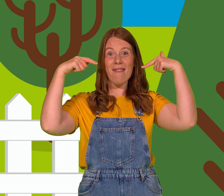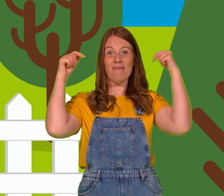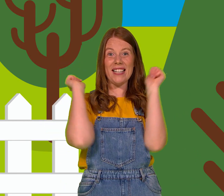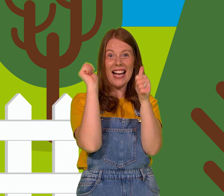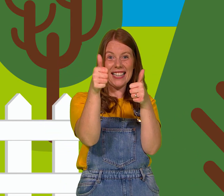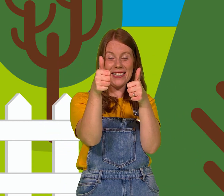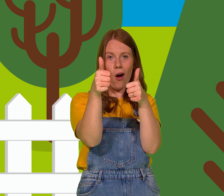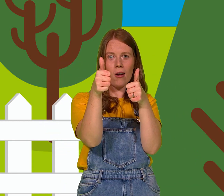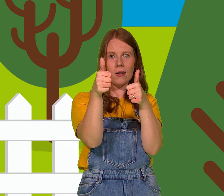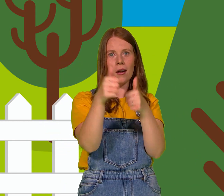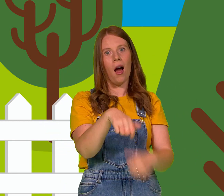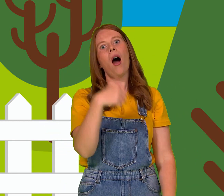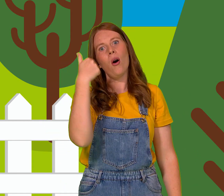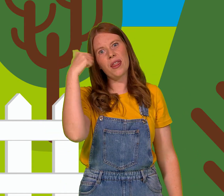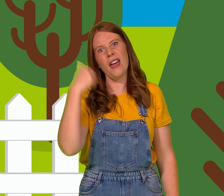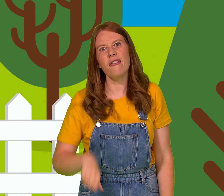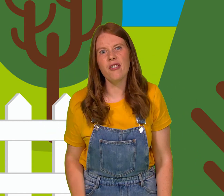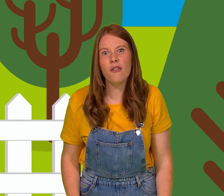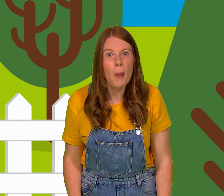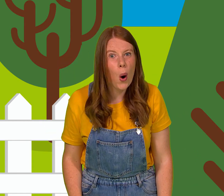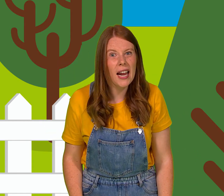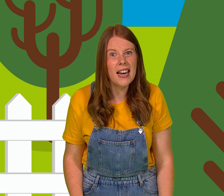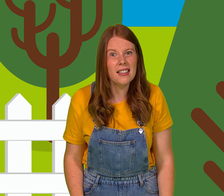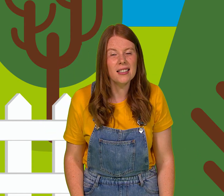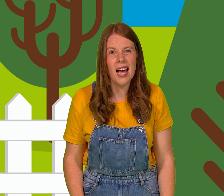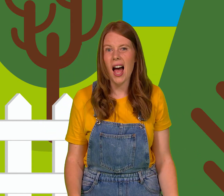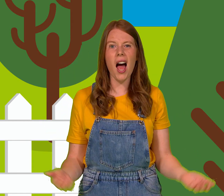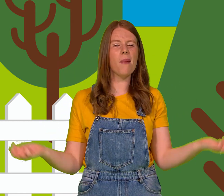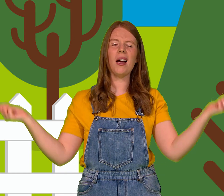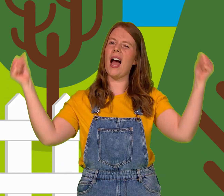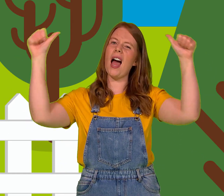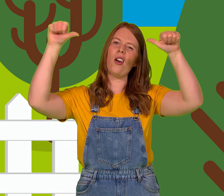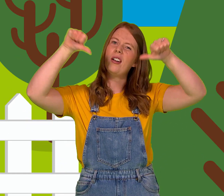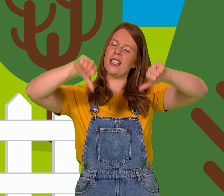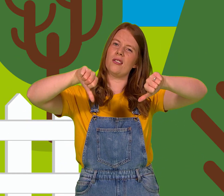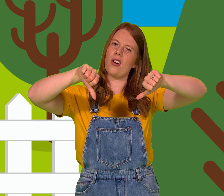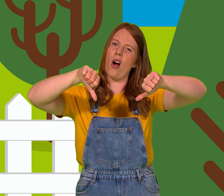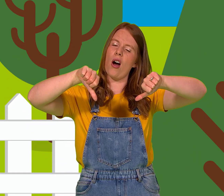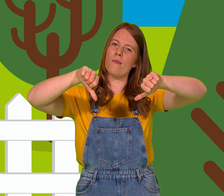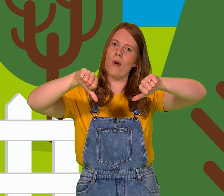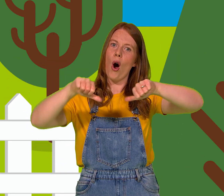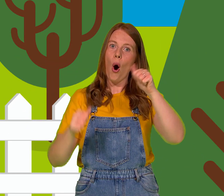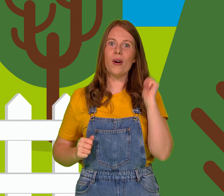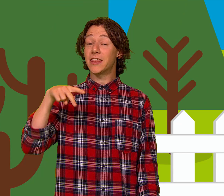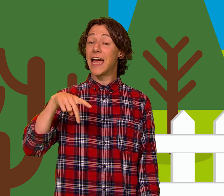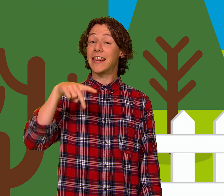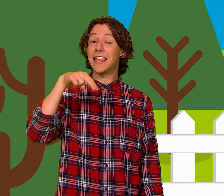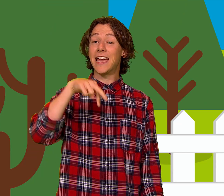hapus ac yn sion Wrth ddeffro bo'r enesa mae'n nghalon i'n drom Wrth gerfed